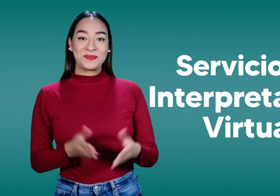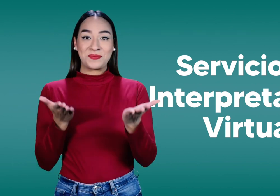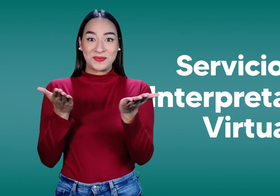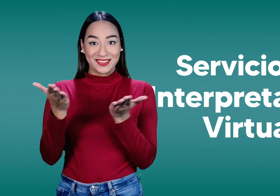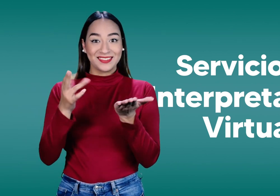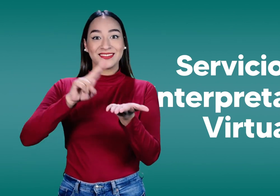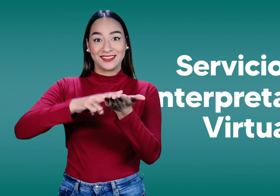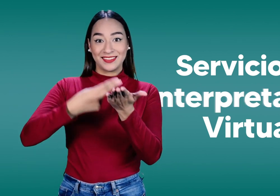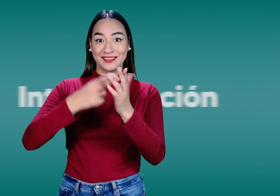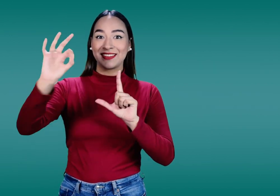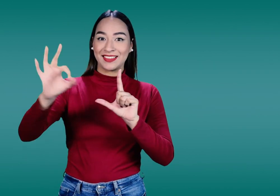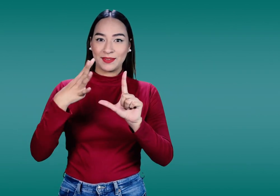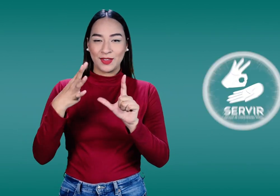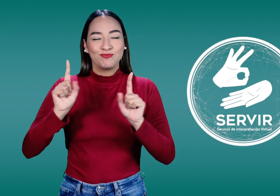Servicio de interpretación virtual.